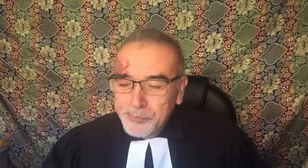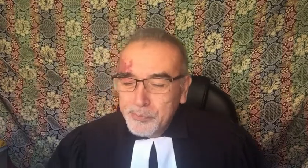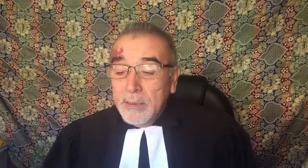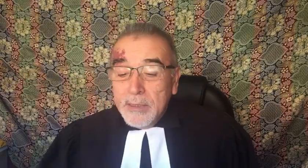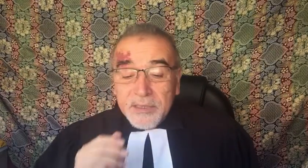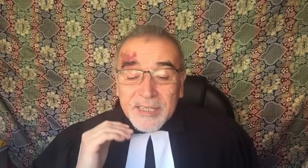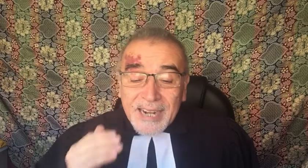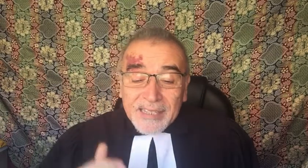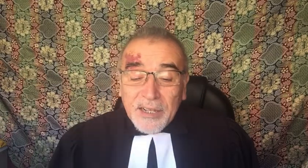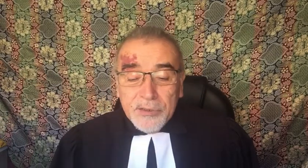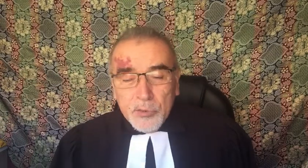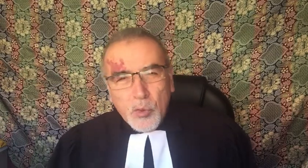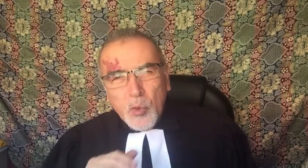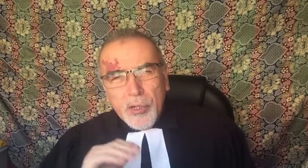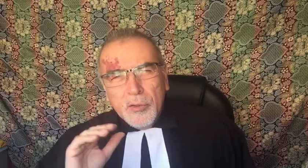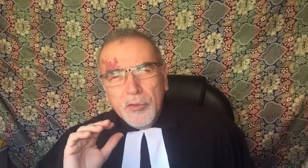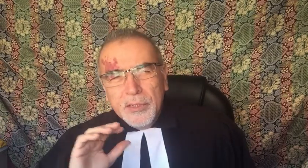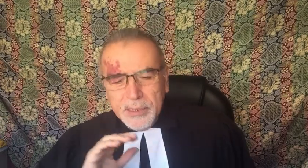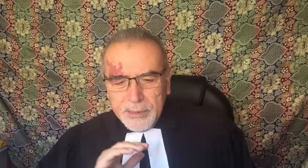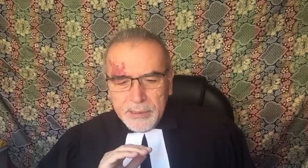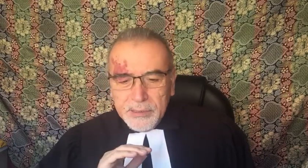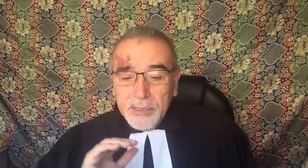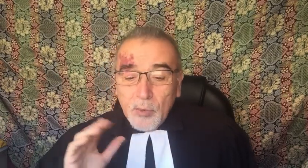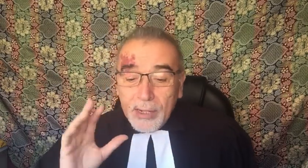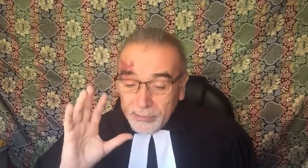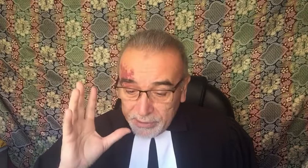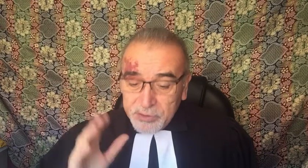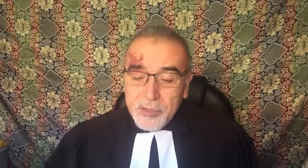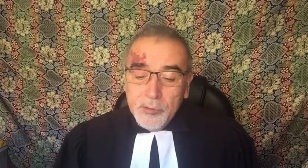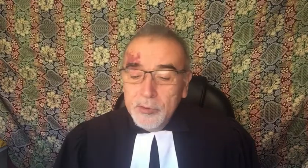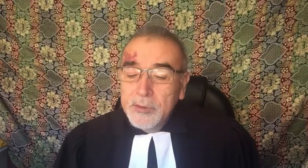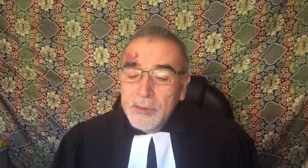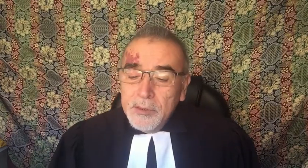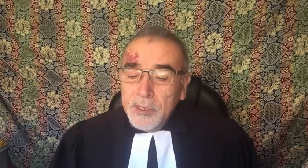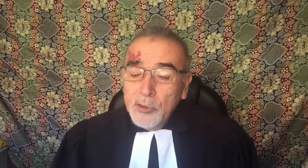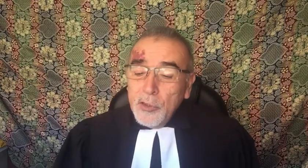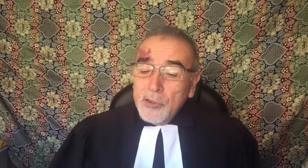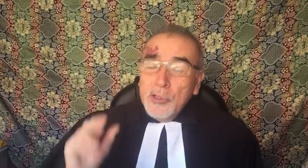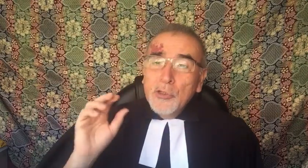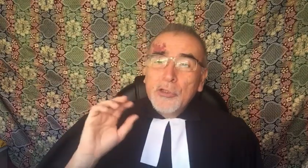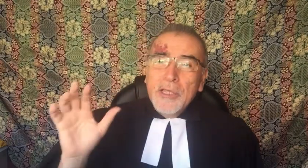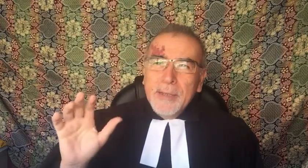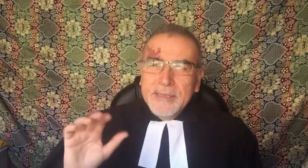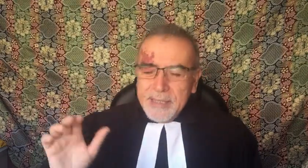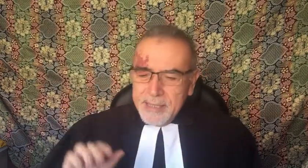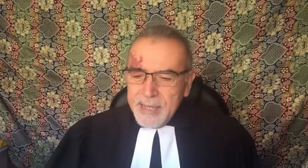Se trata de un juego intelectual reflexivo en donde distintos temas e ideas